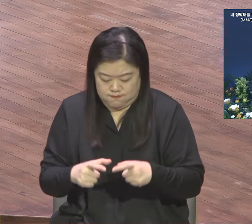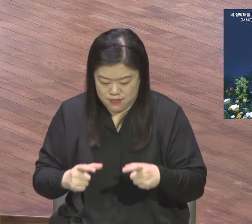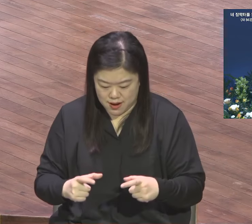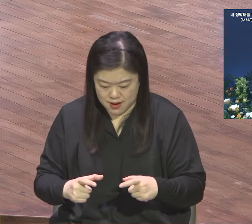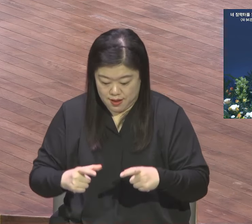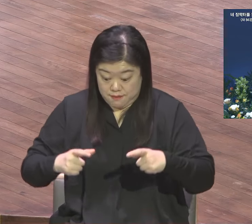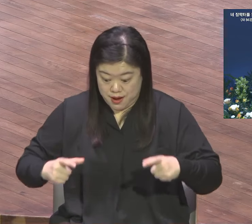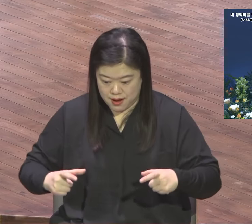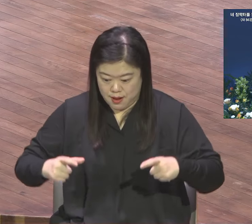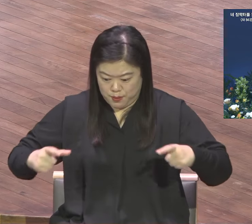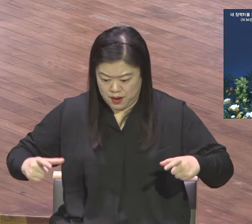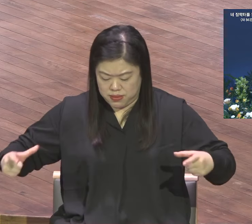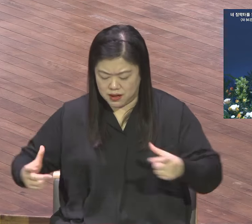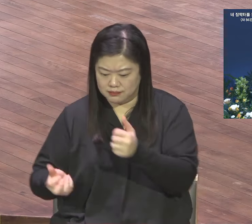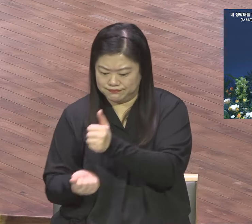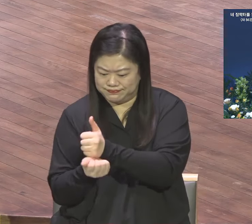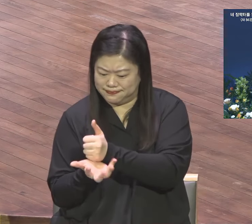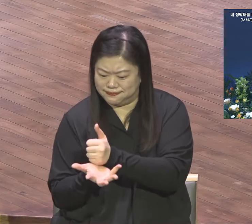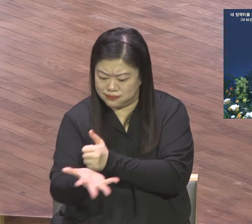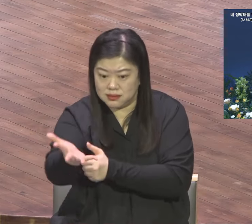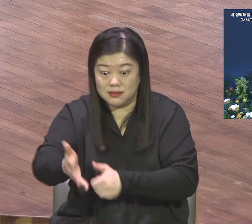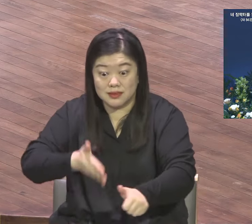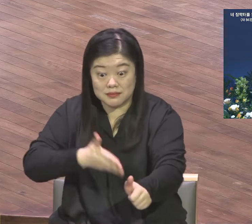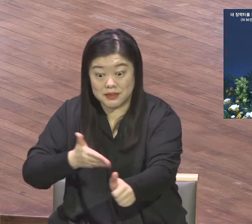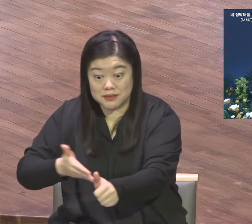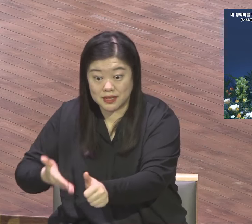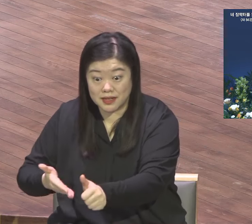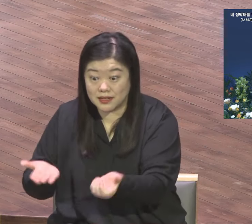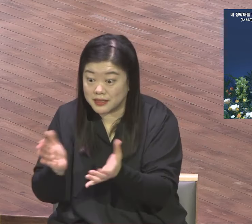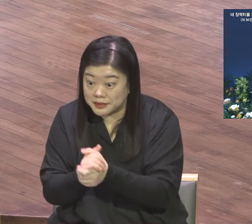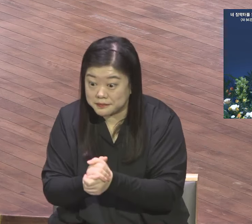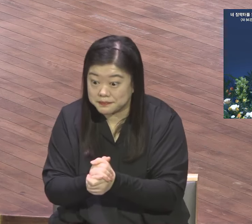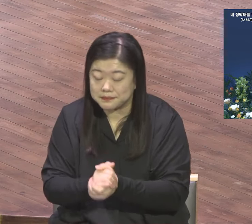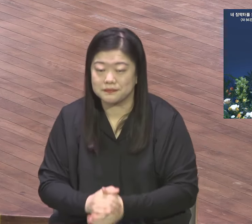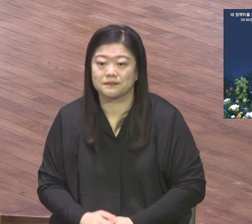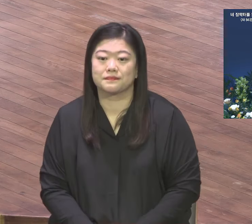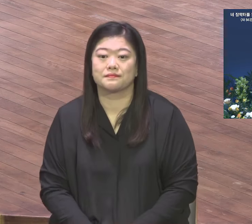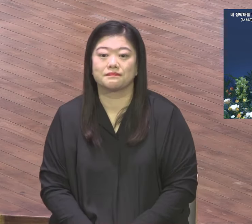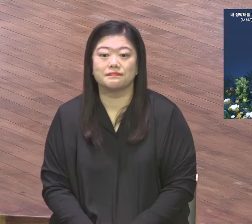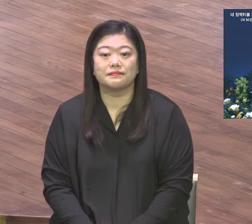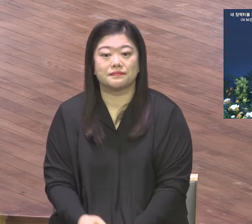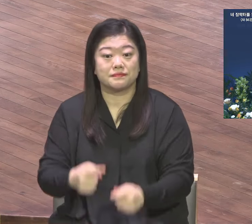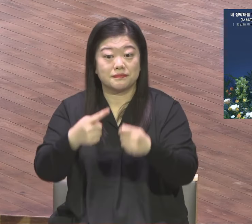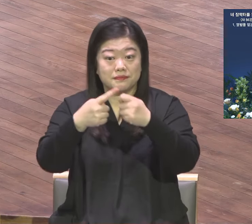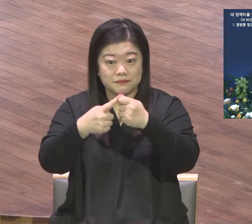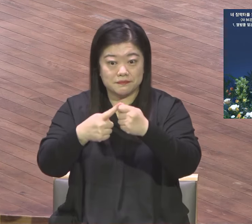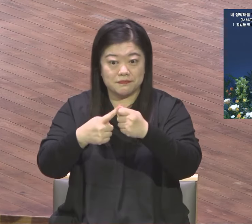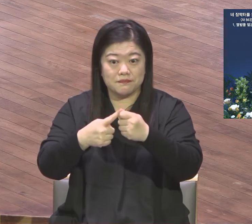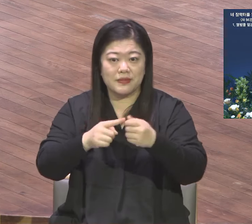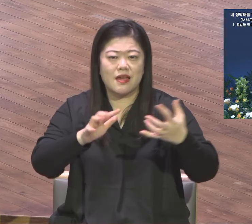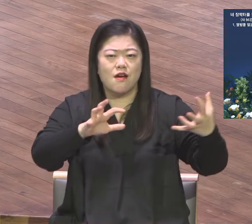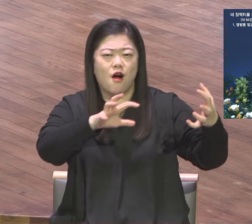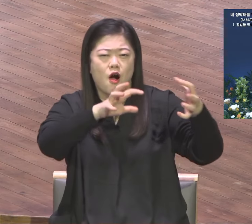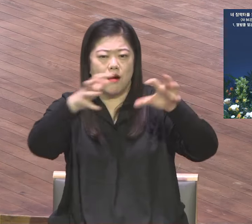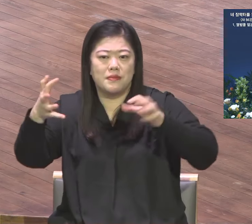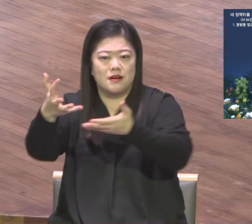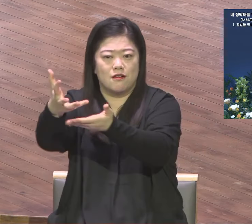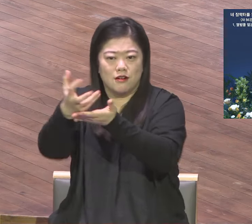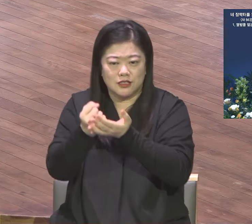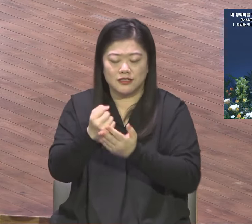주역들로 다 서시기를 제모로 축복합니다. 아멘 그럼 셋째로 열방을 얻는 2, 3, 7 망대 입니다. 1절을